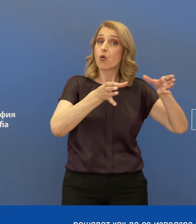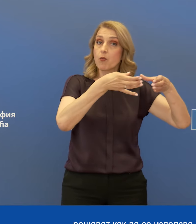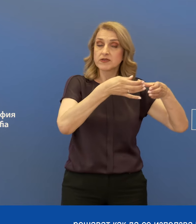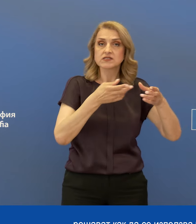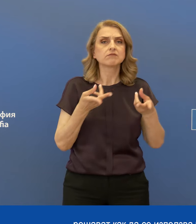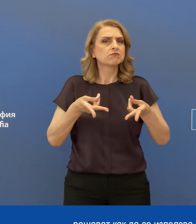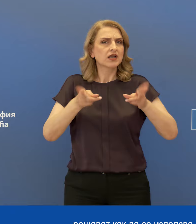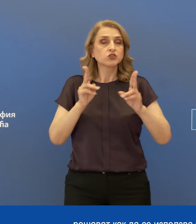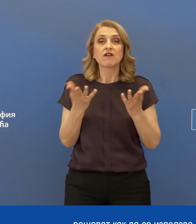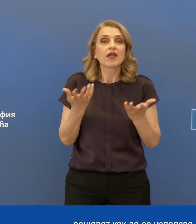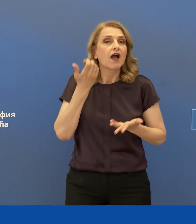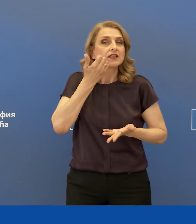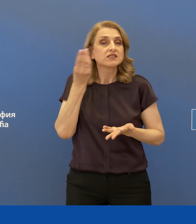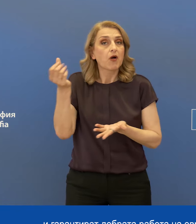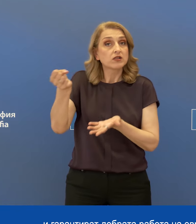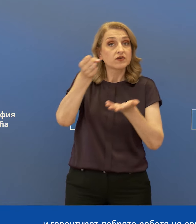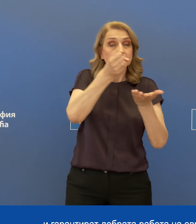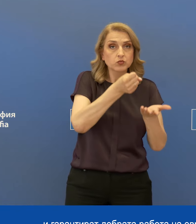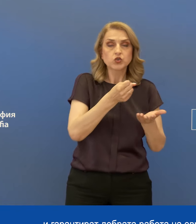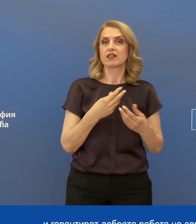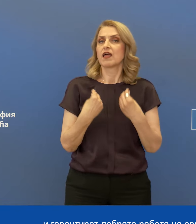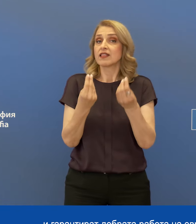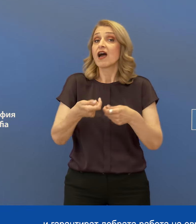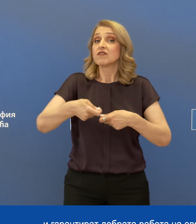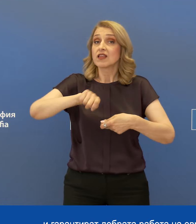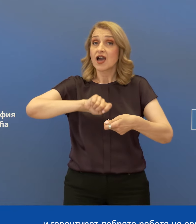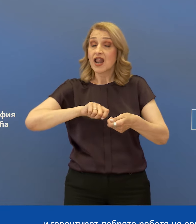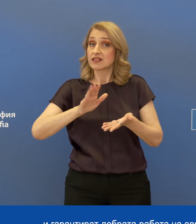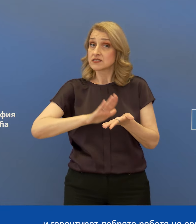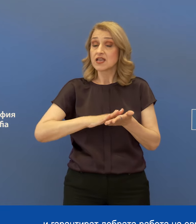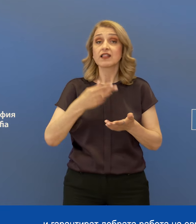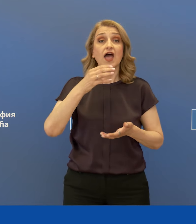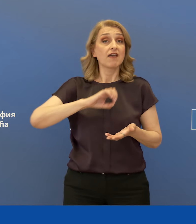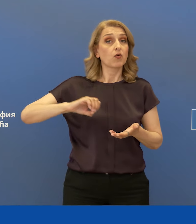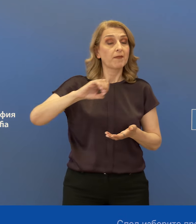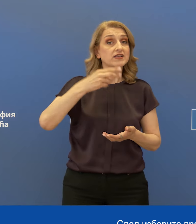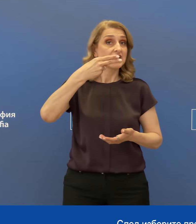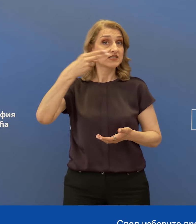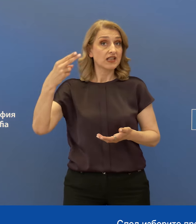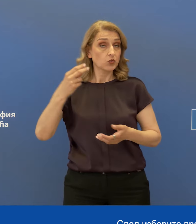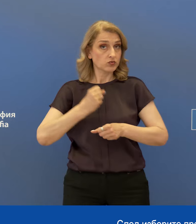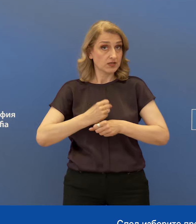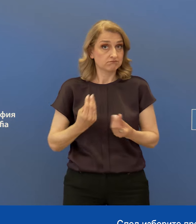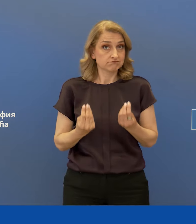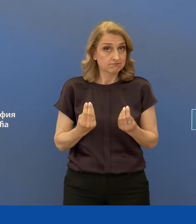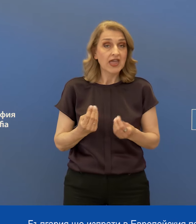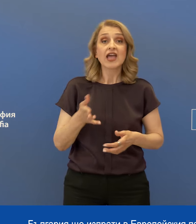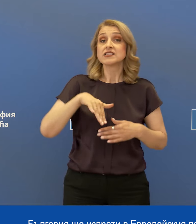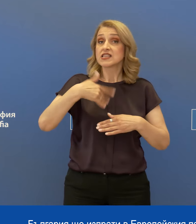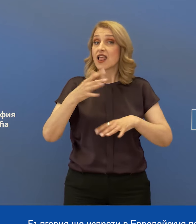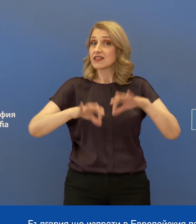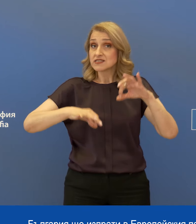използват бюджетът на Европейския съюз и гарантират добрата работа на европейските институции. След тия изборите през юни,